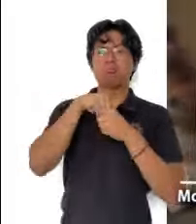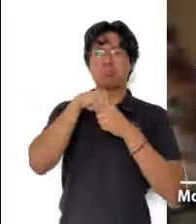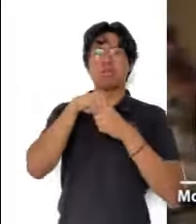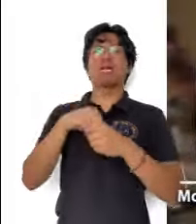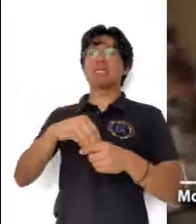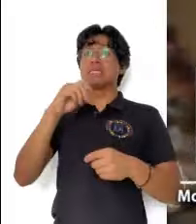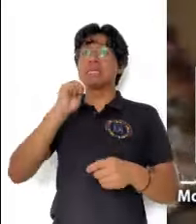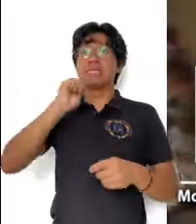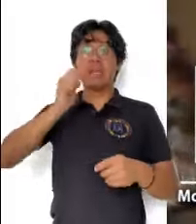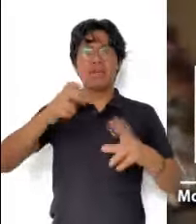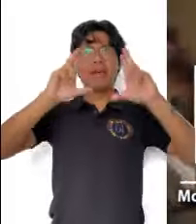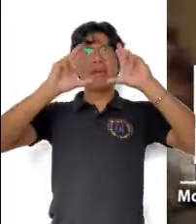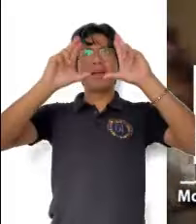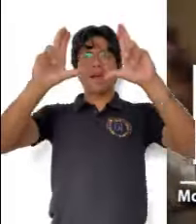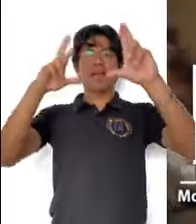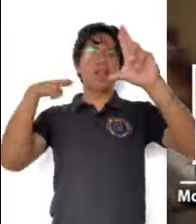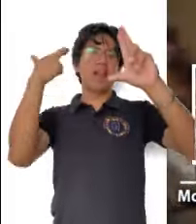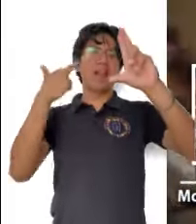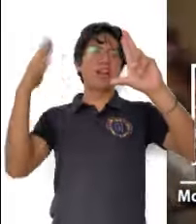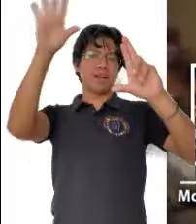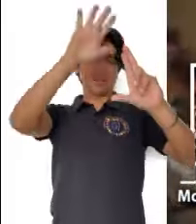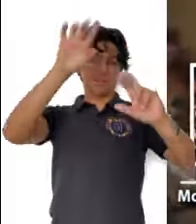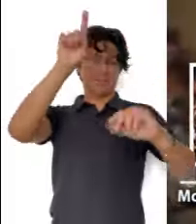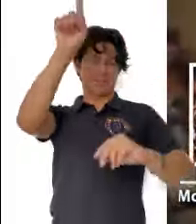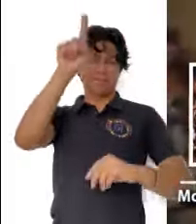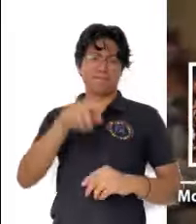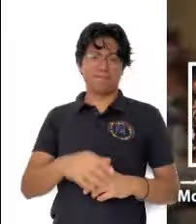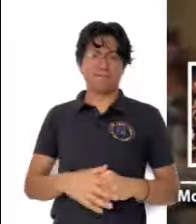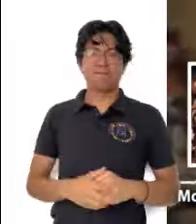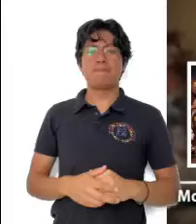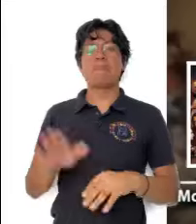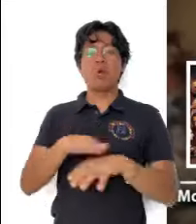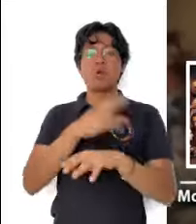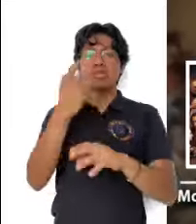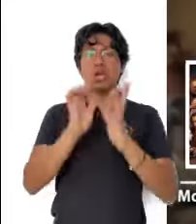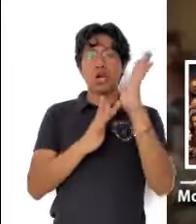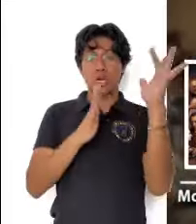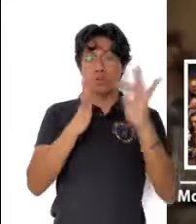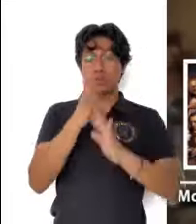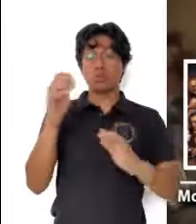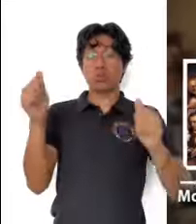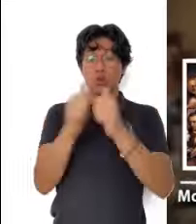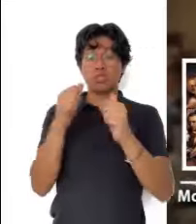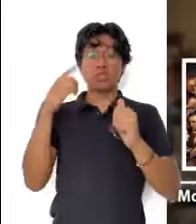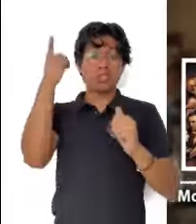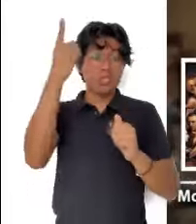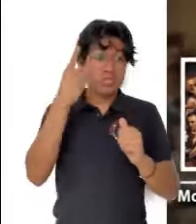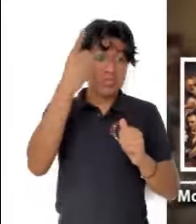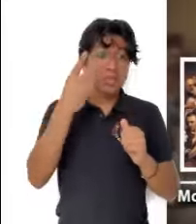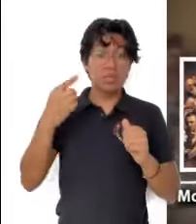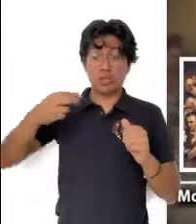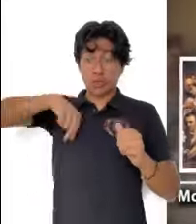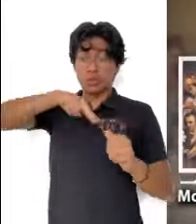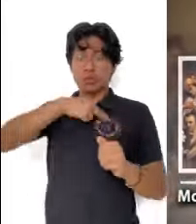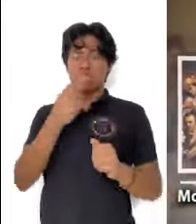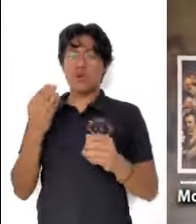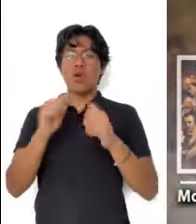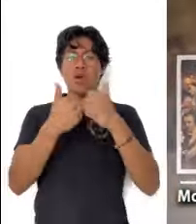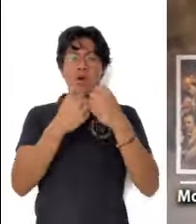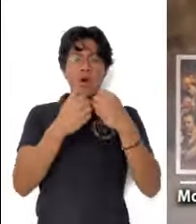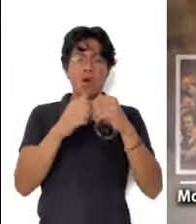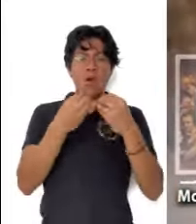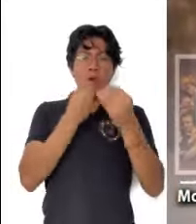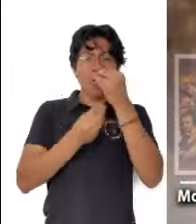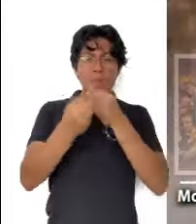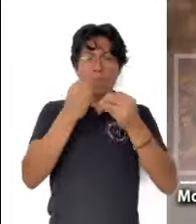símbolo y figura del reino. Por eso Cristo comparte con sus discípulos y con nosotros un